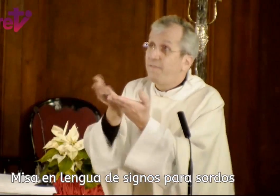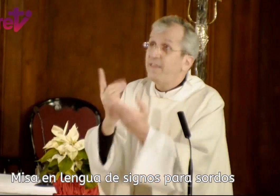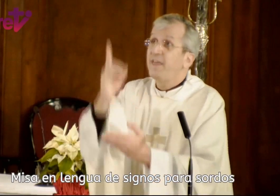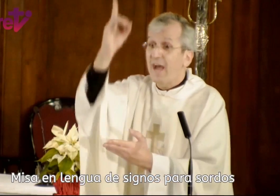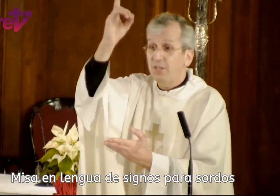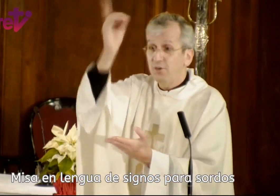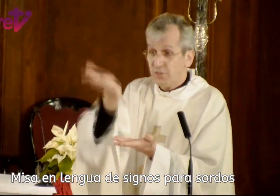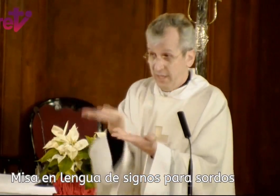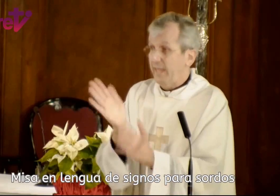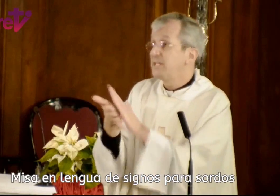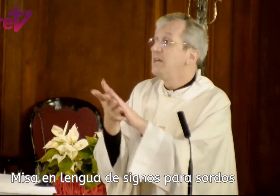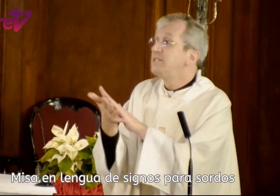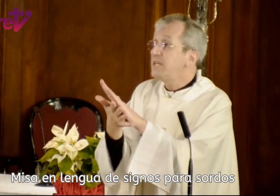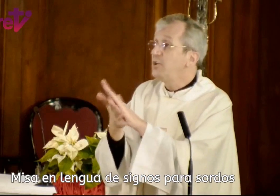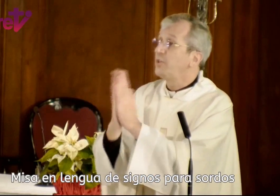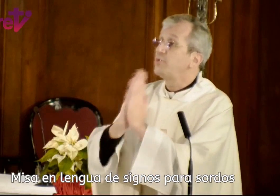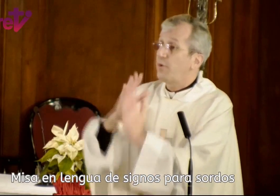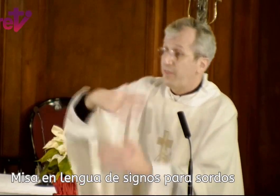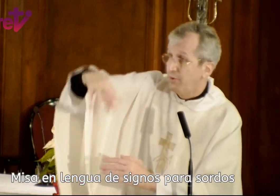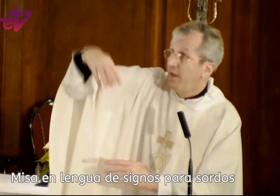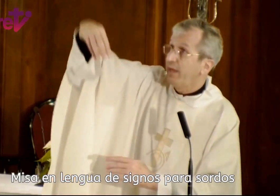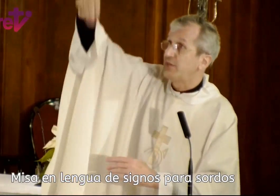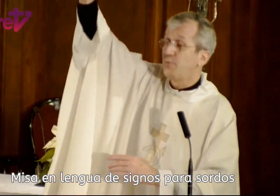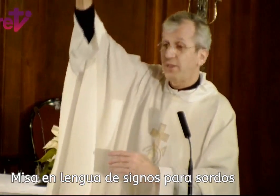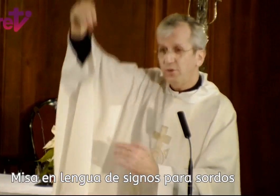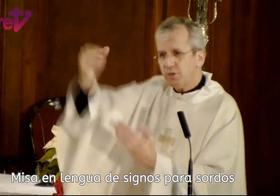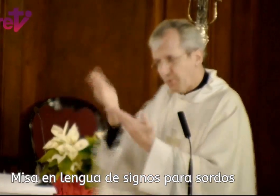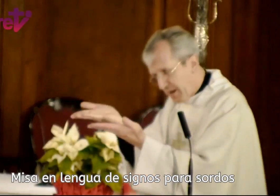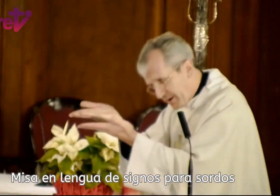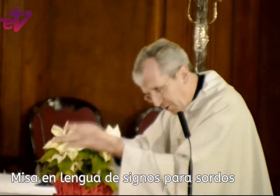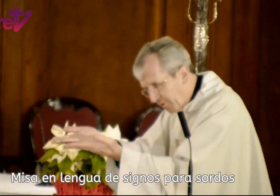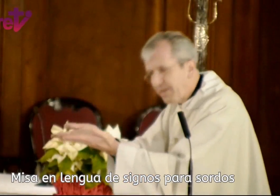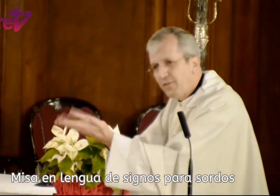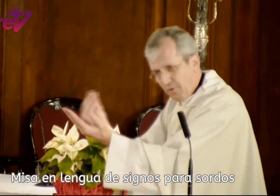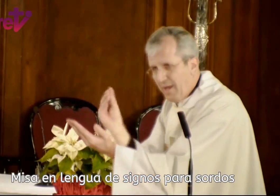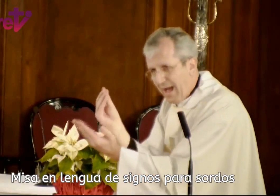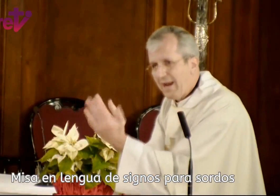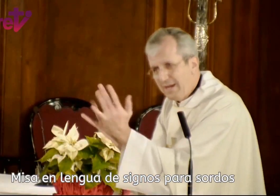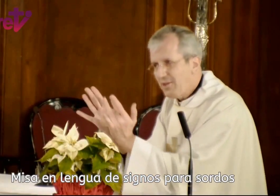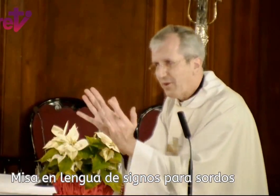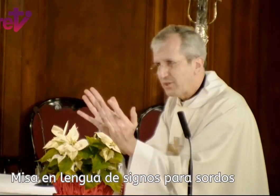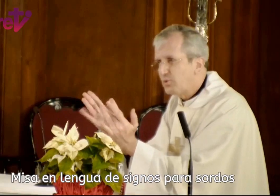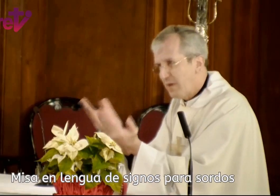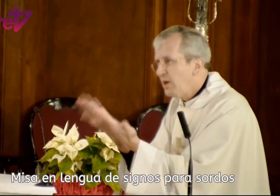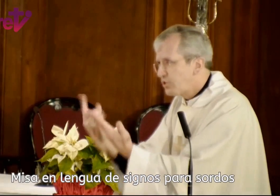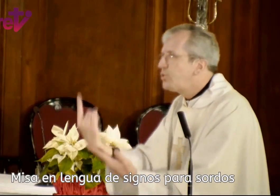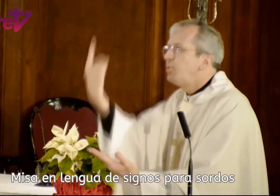ofrece a Dios, es signo de nuestra oración que sube a Dios, pues reconociendo al niño Jesús su